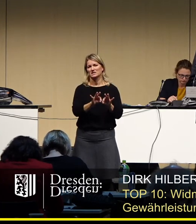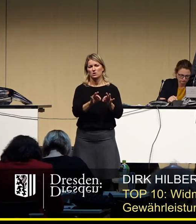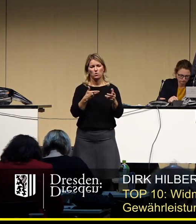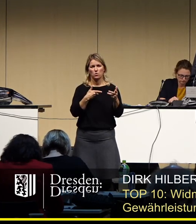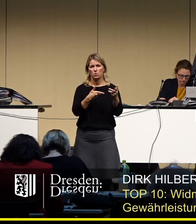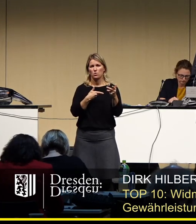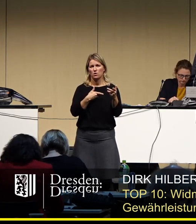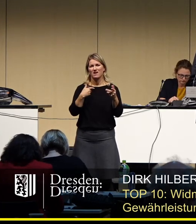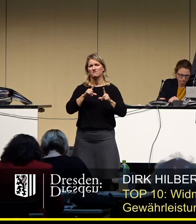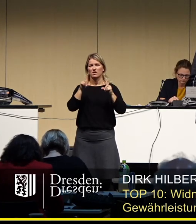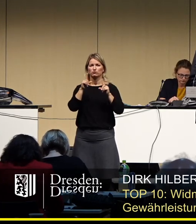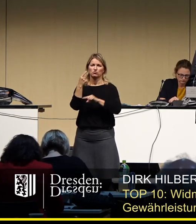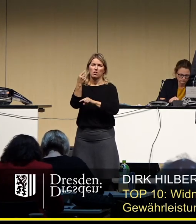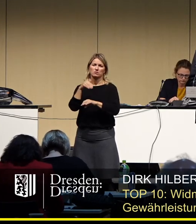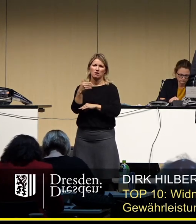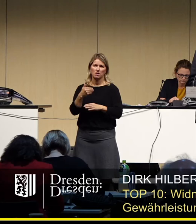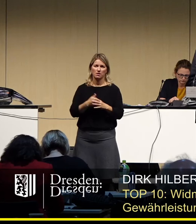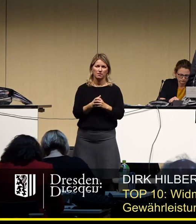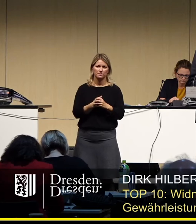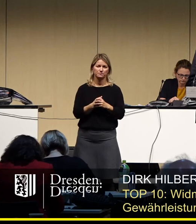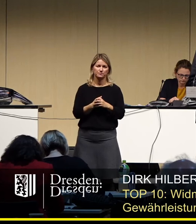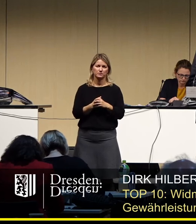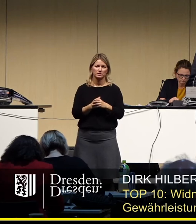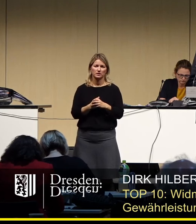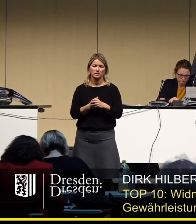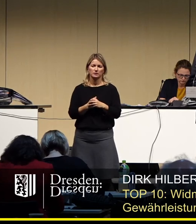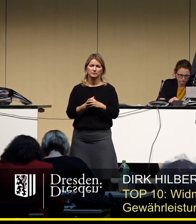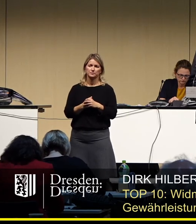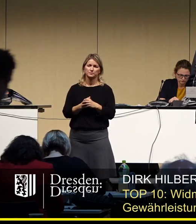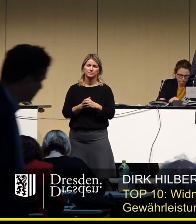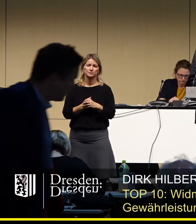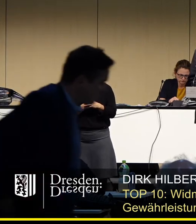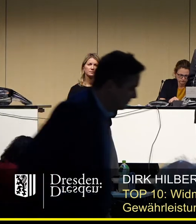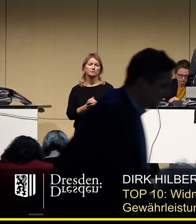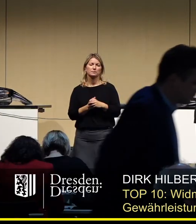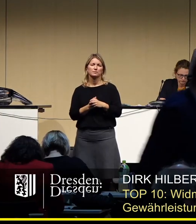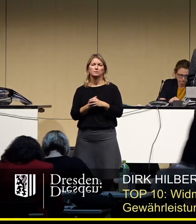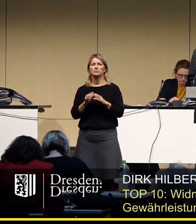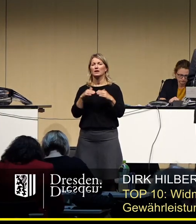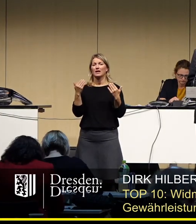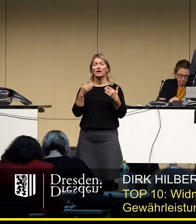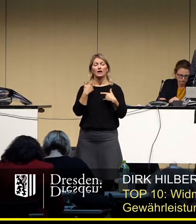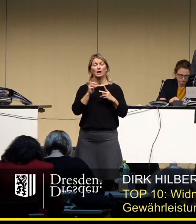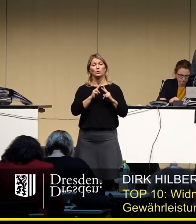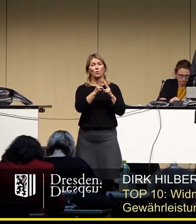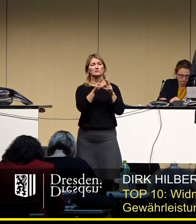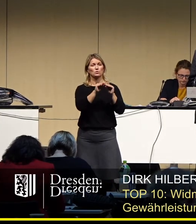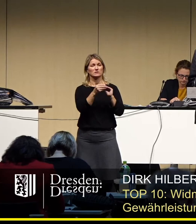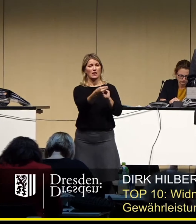Veranstalter und liegt jetzt nicht beim Konzessionsgeber.